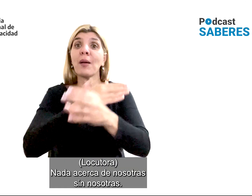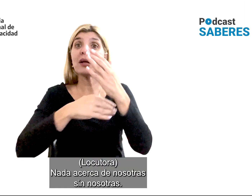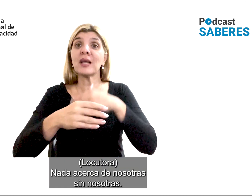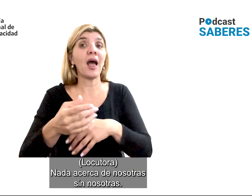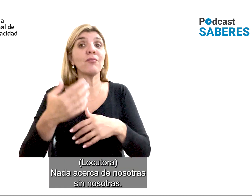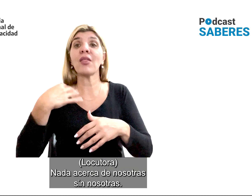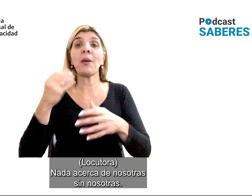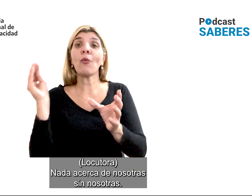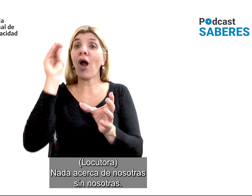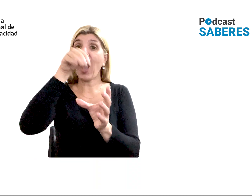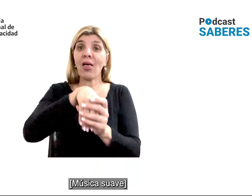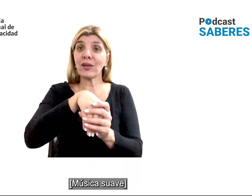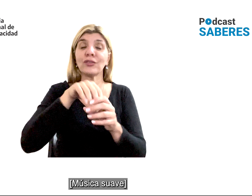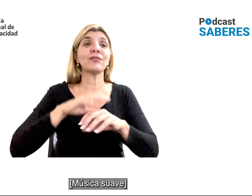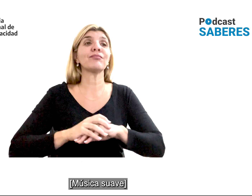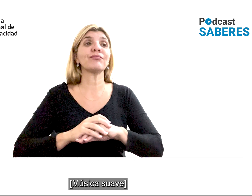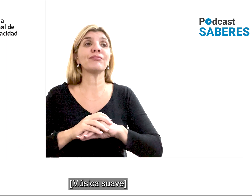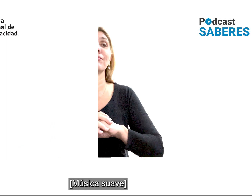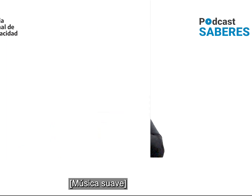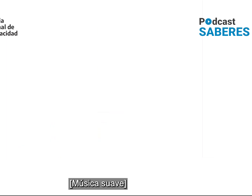nosotras, sin nosotras.